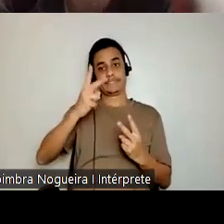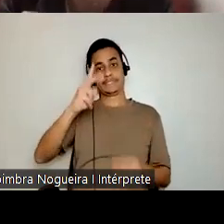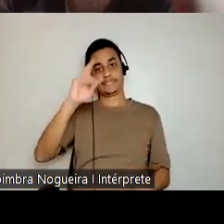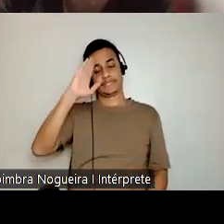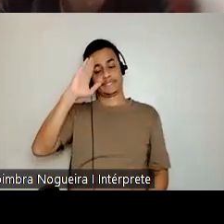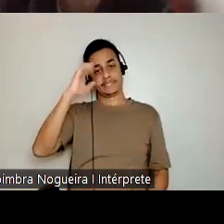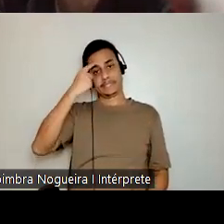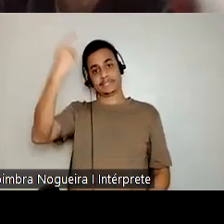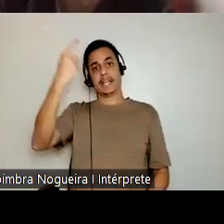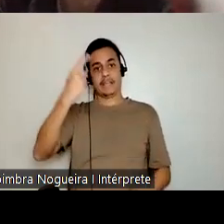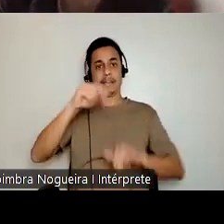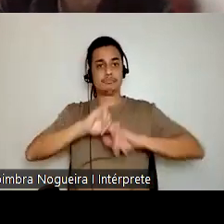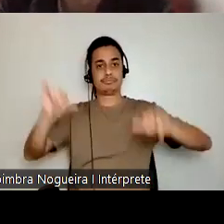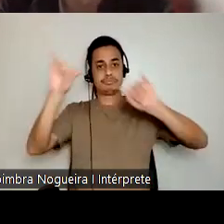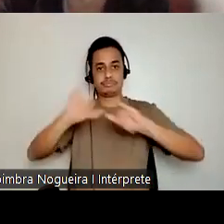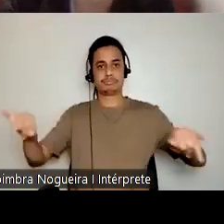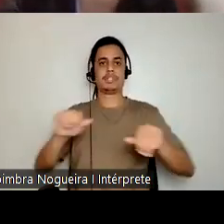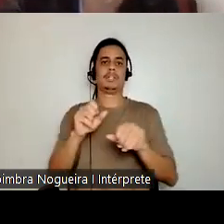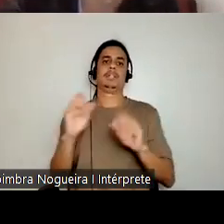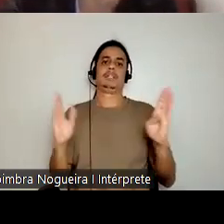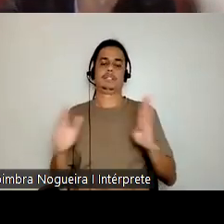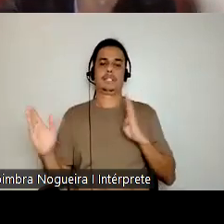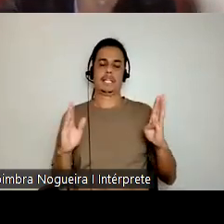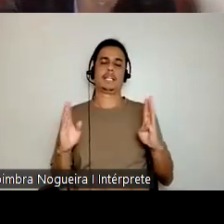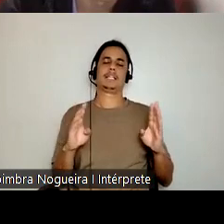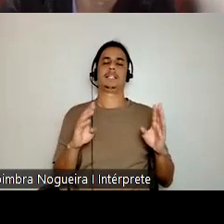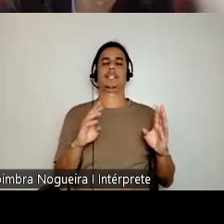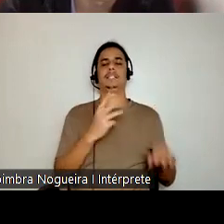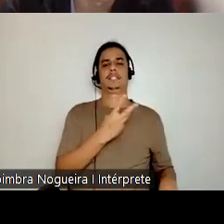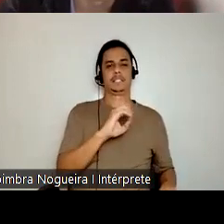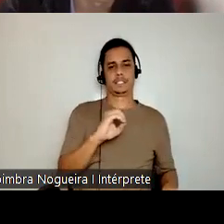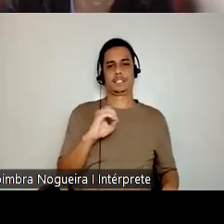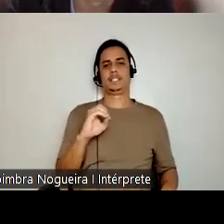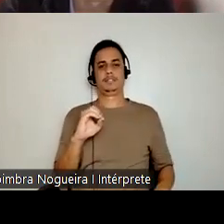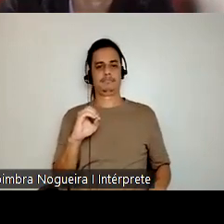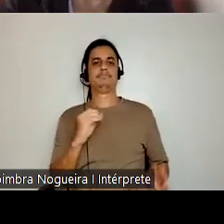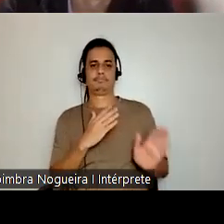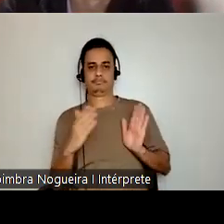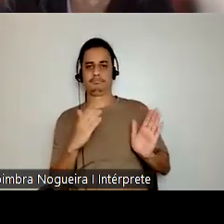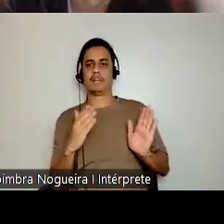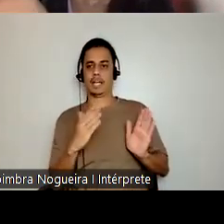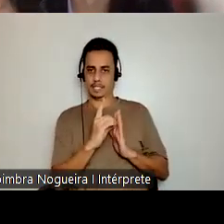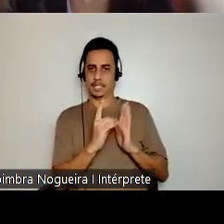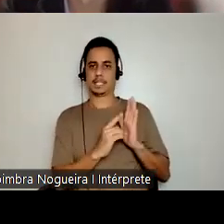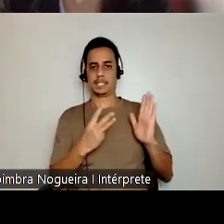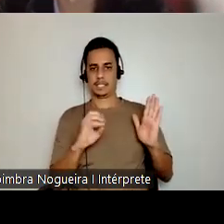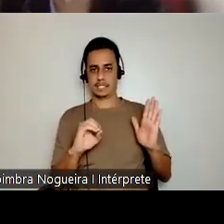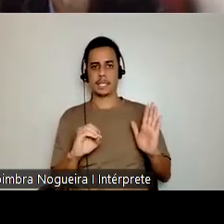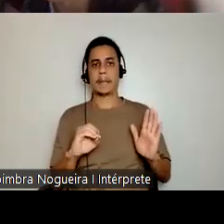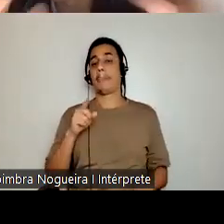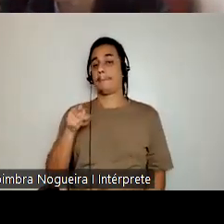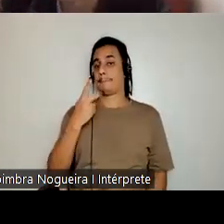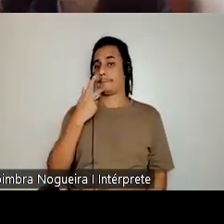de 30 e 40, de perigo amarelo, ele tem essa questão de perigo, e também de nunca serem